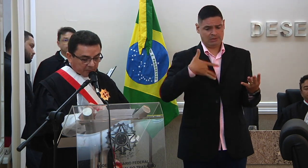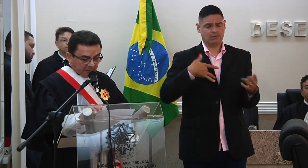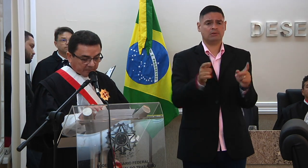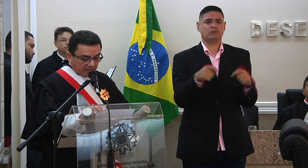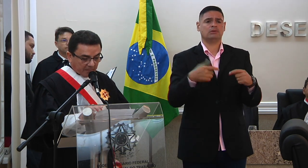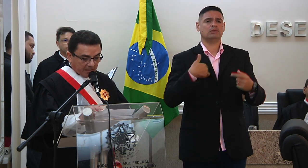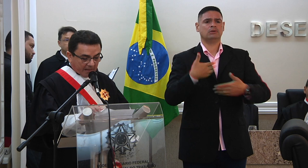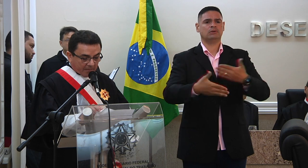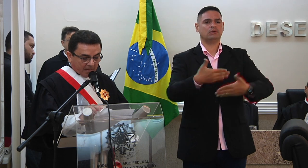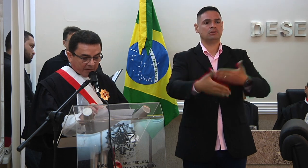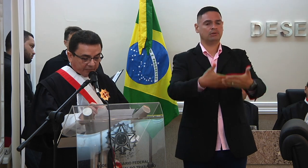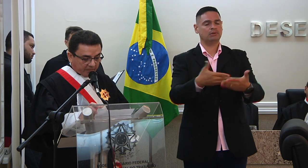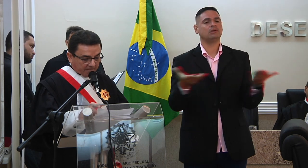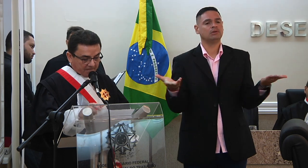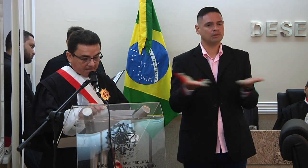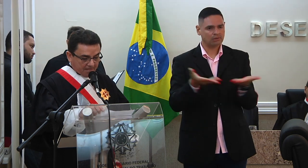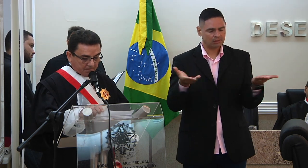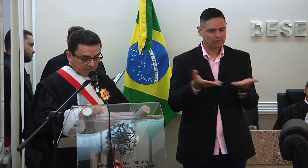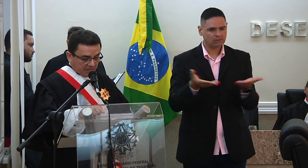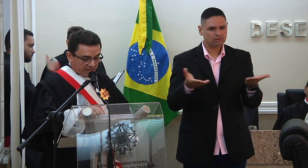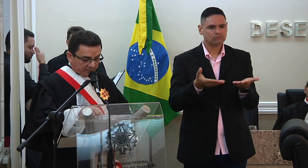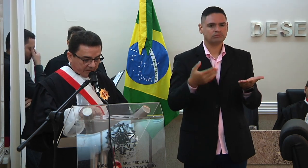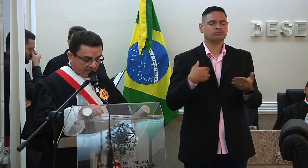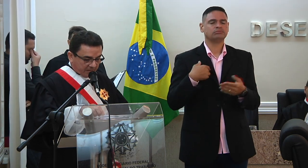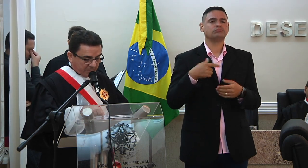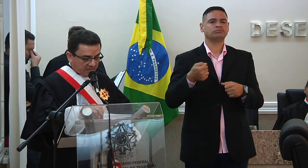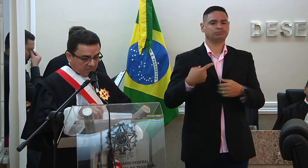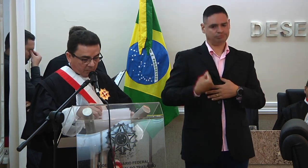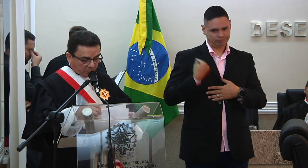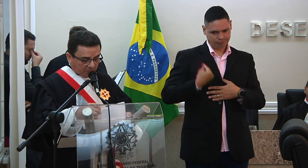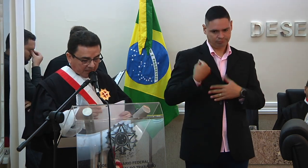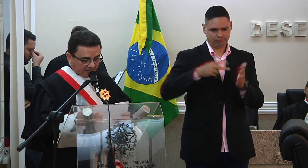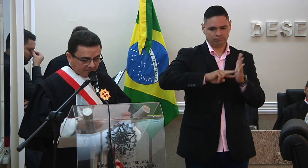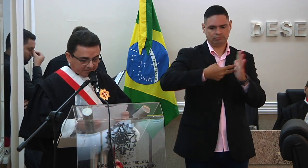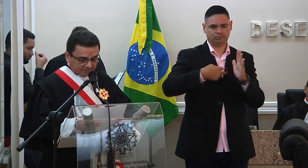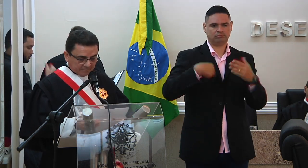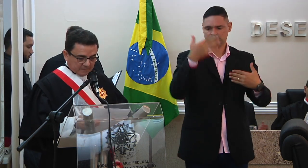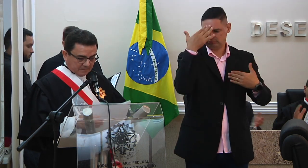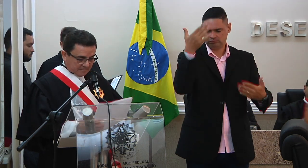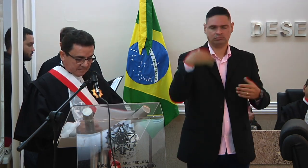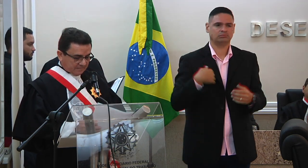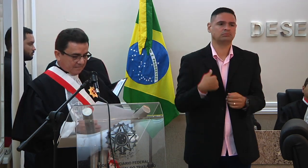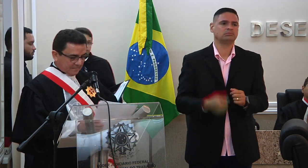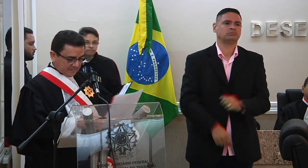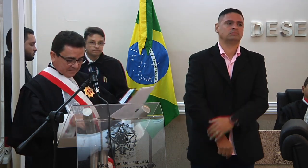prosseguirmos nessa caminhada mágica que é a vida muito obrigado